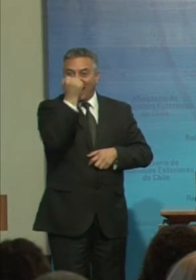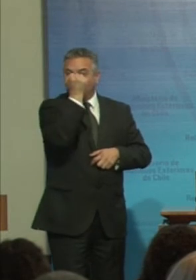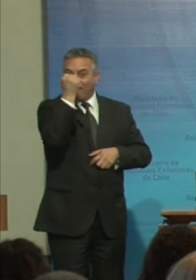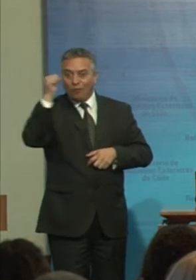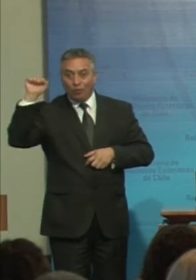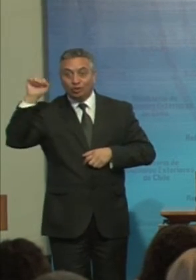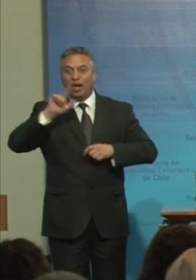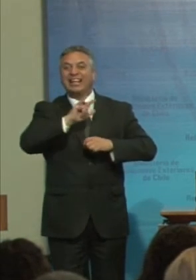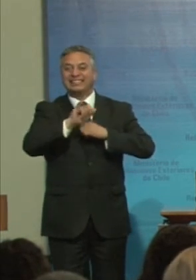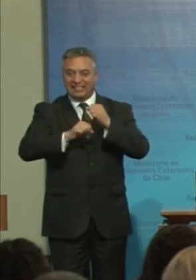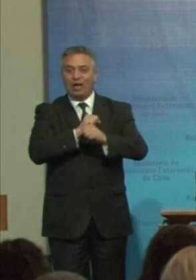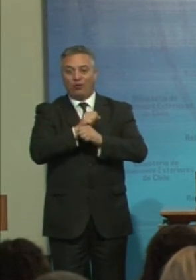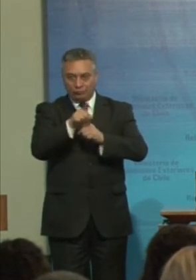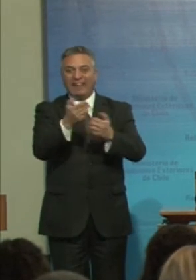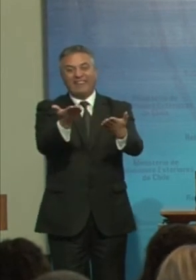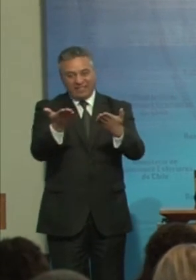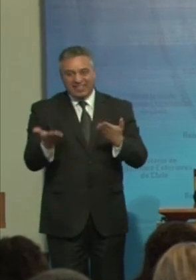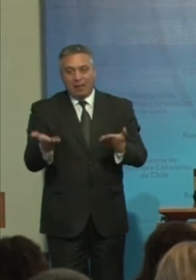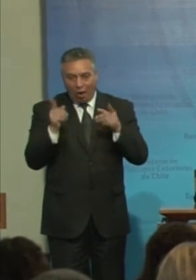A ello Muchas gracias